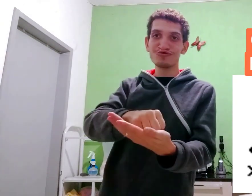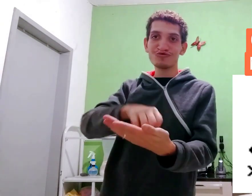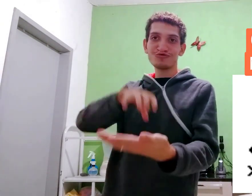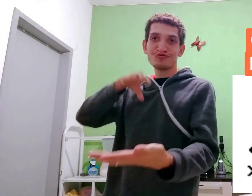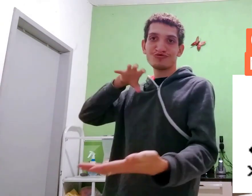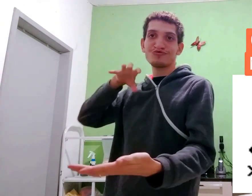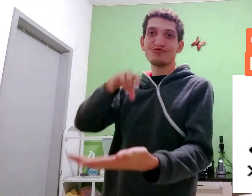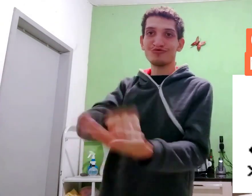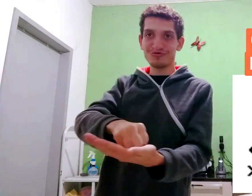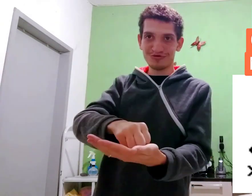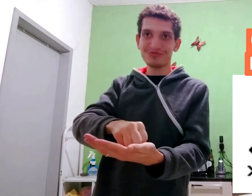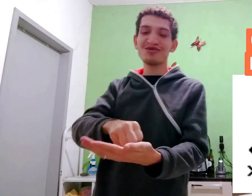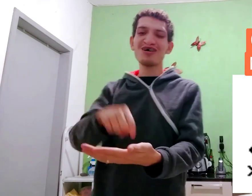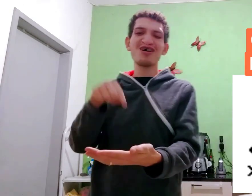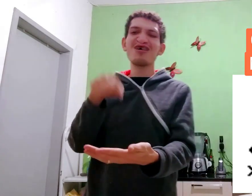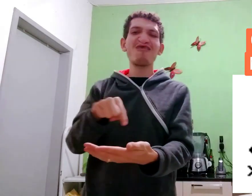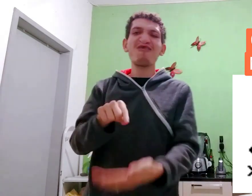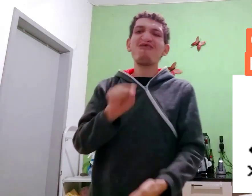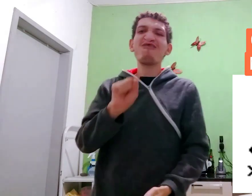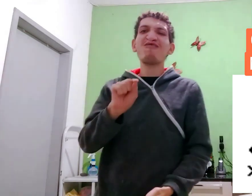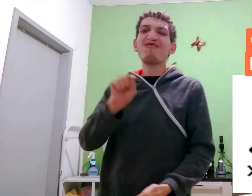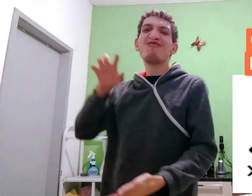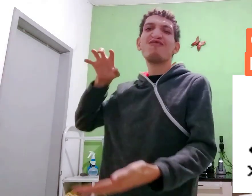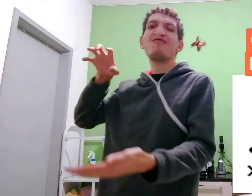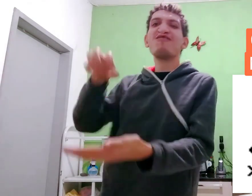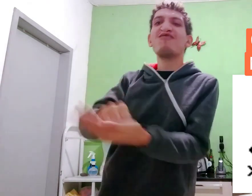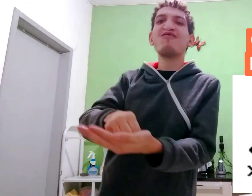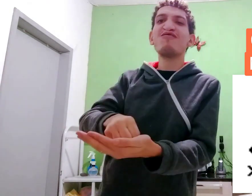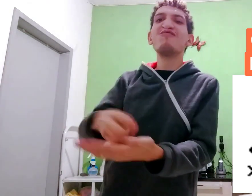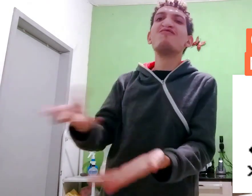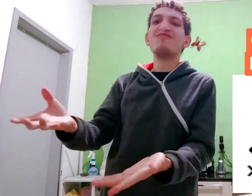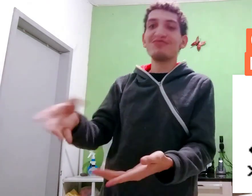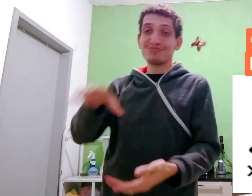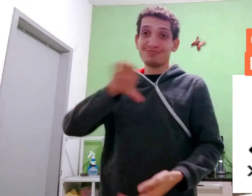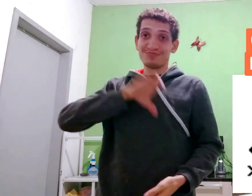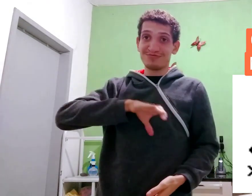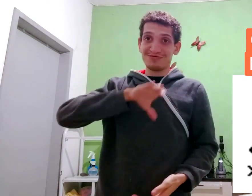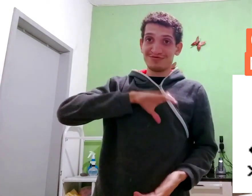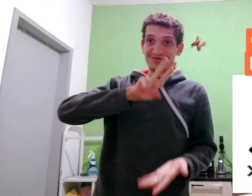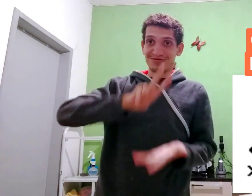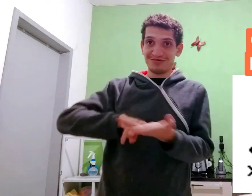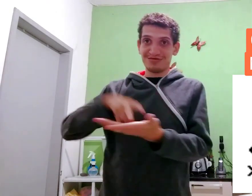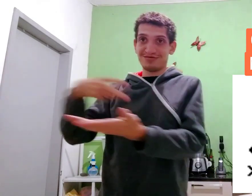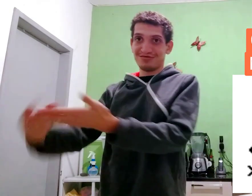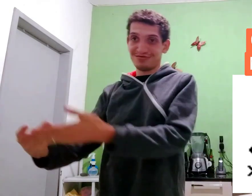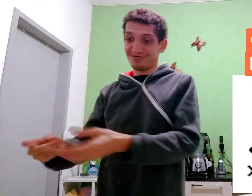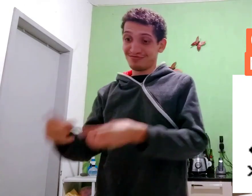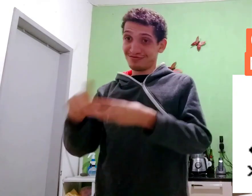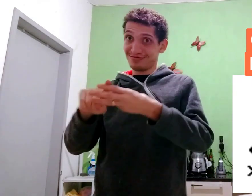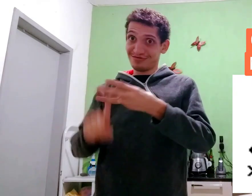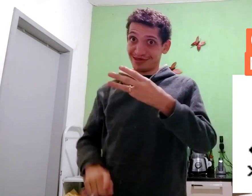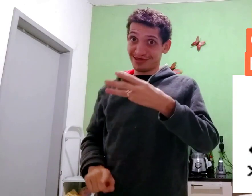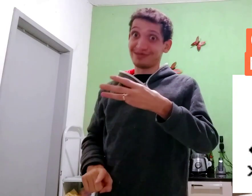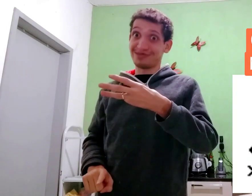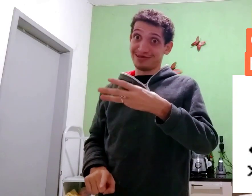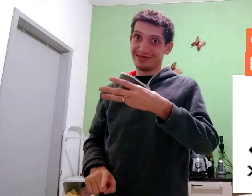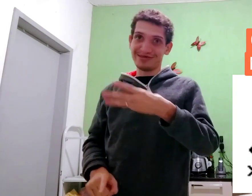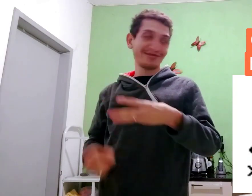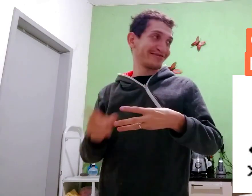Assim. Isso que é? Português tradução. Três